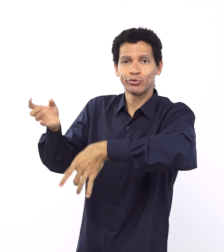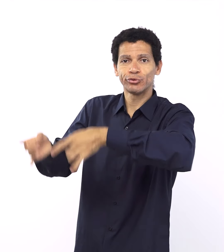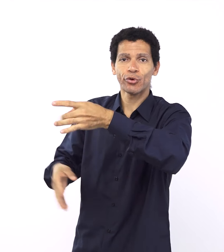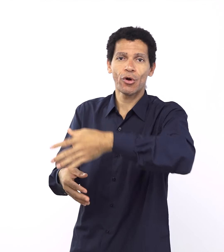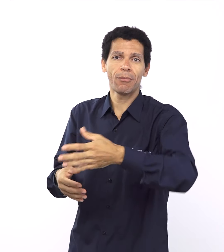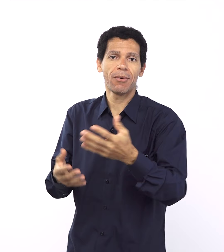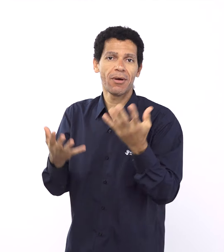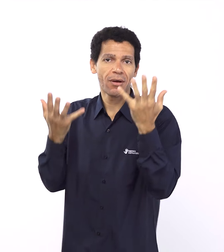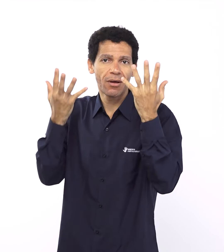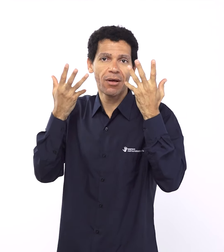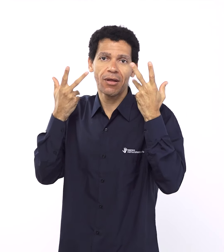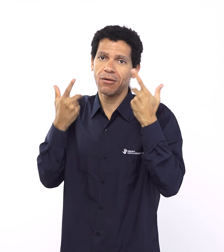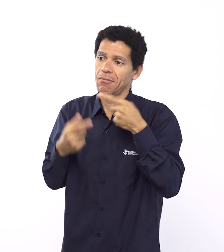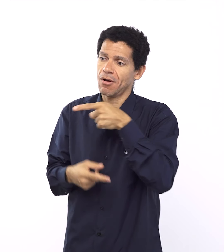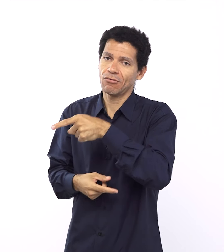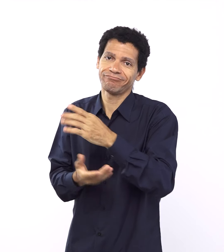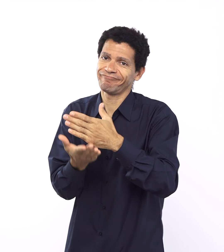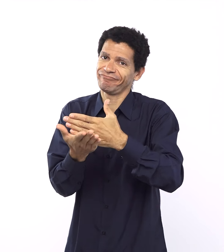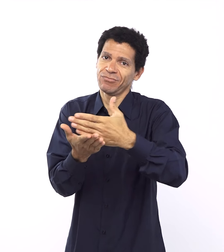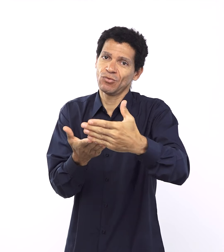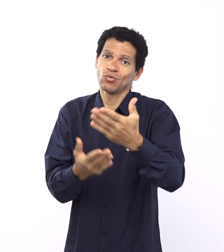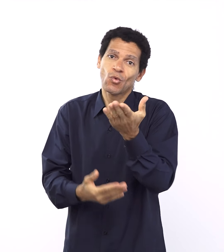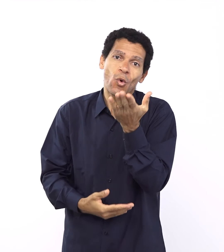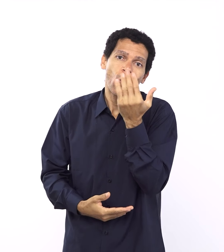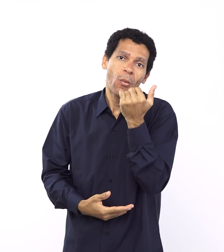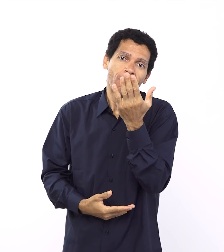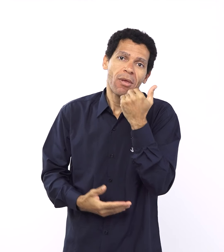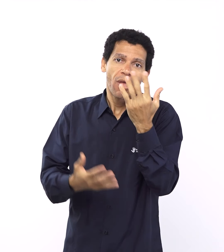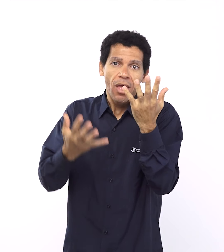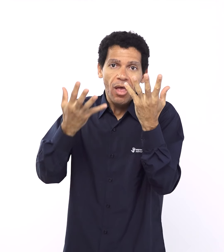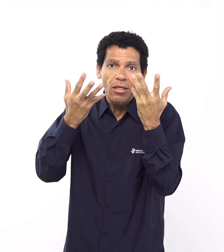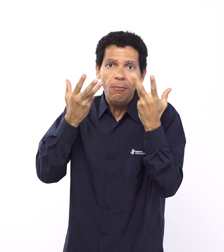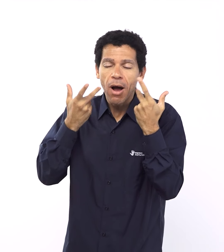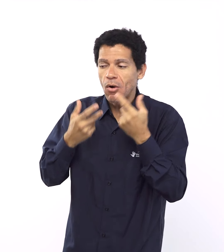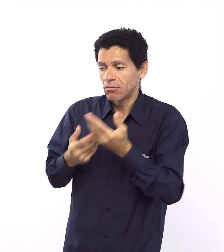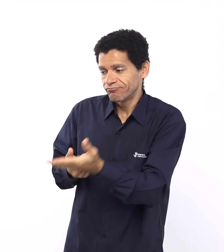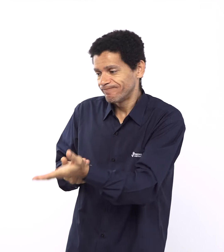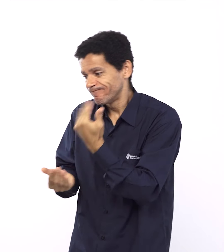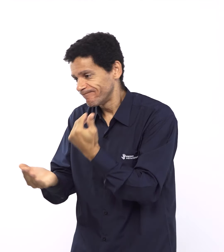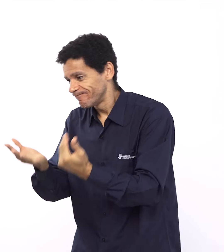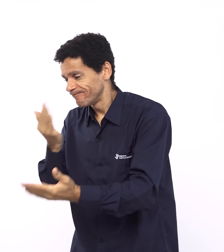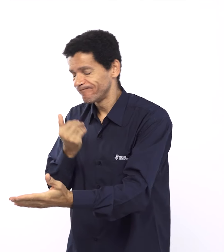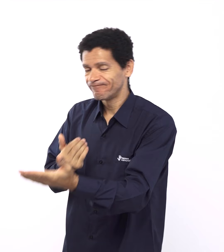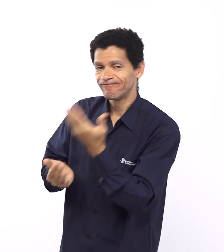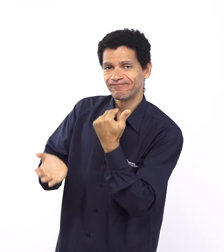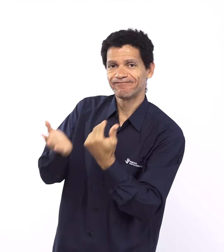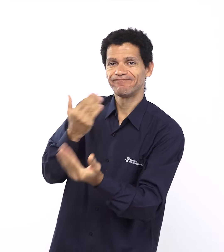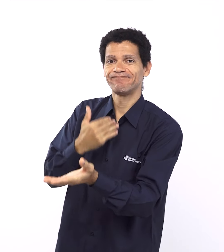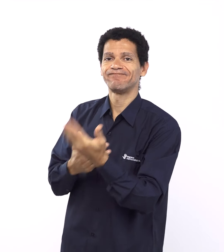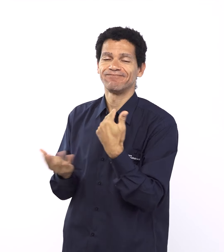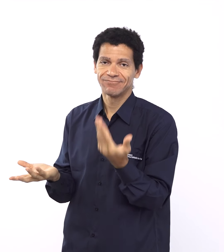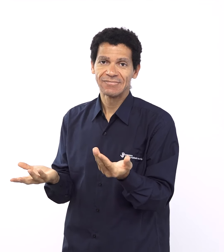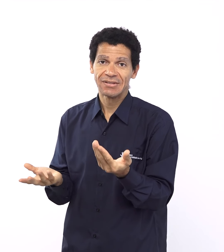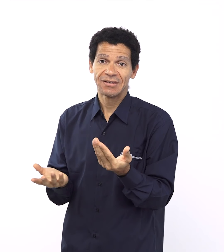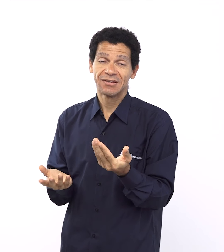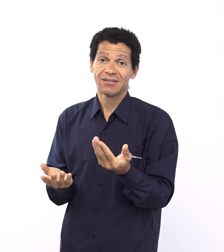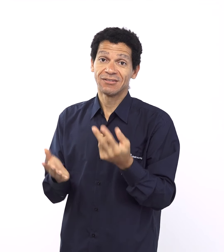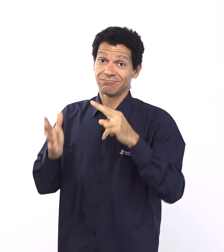diálogo, e além disso, né? Já existe distinção de animais, e até existe uma estrutura no texto que parece apontar